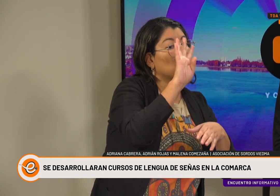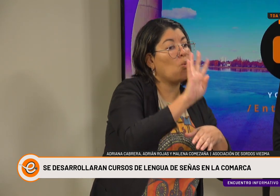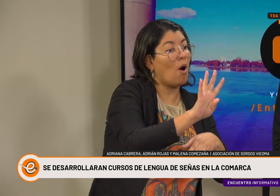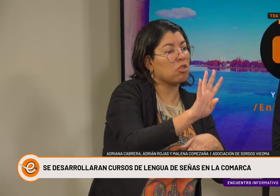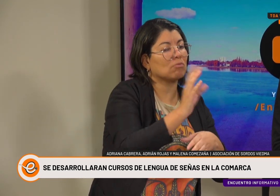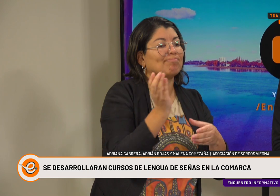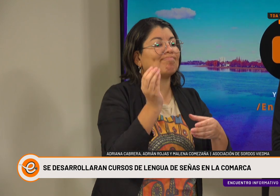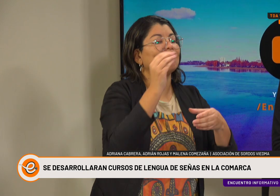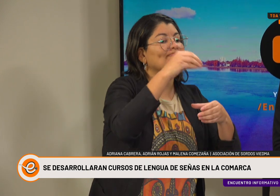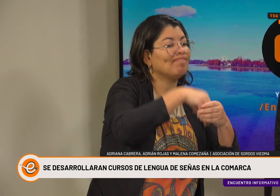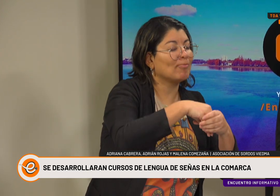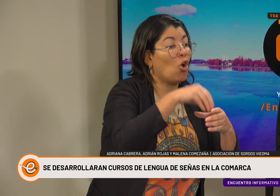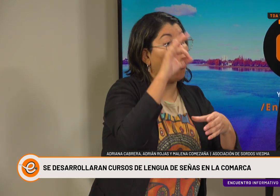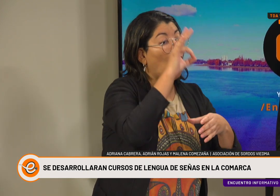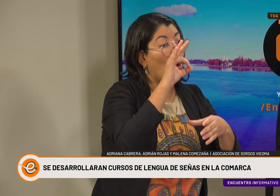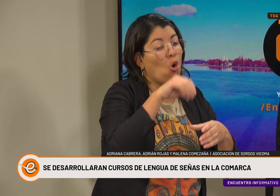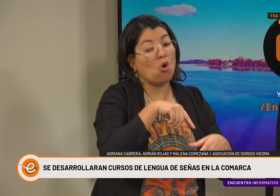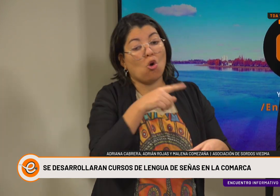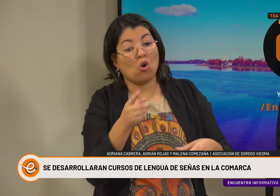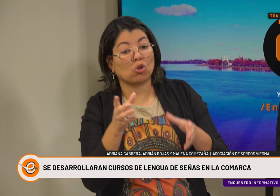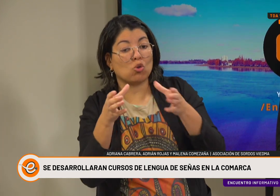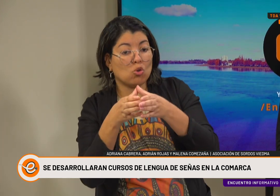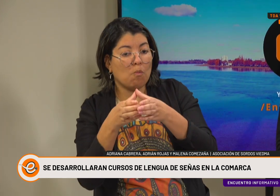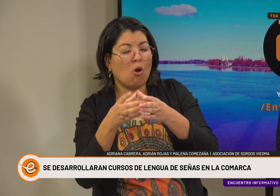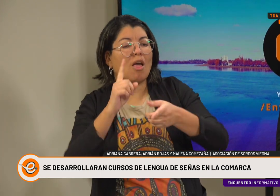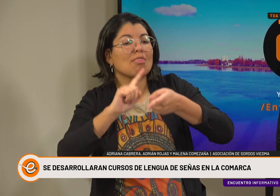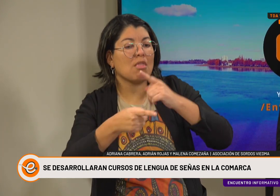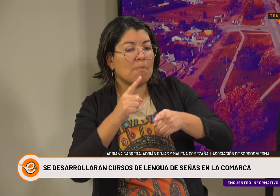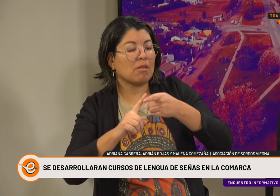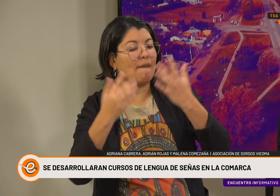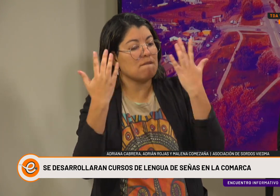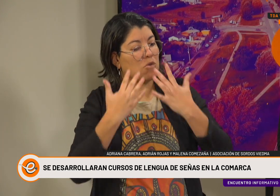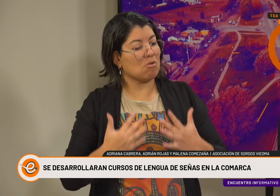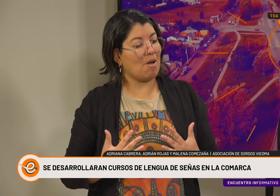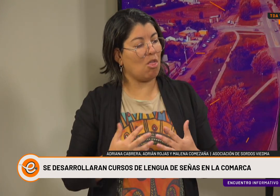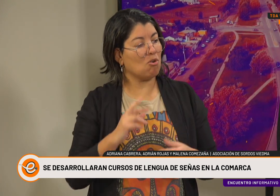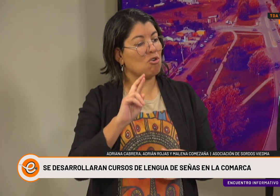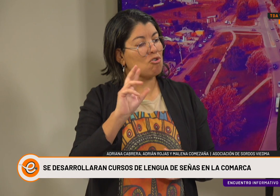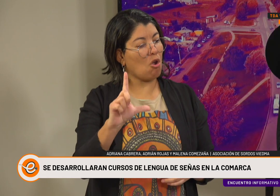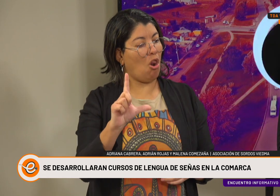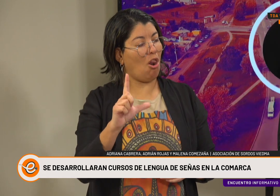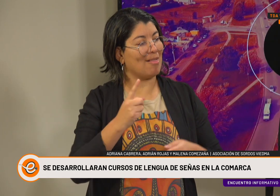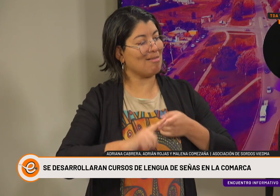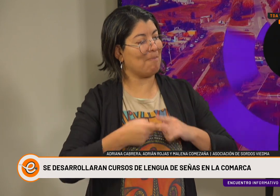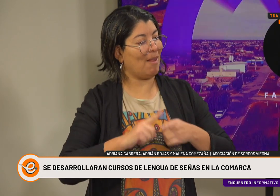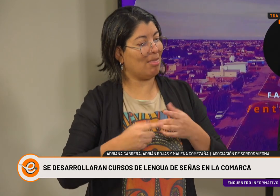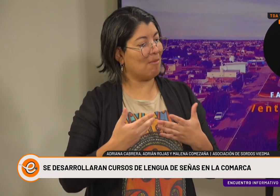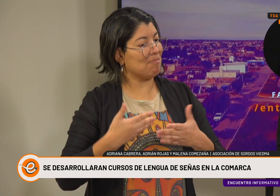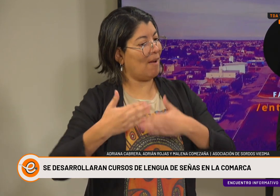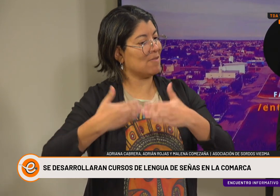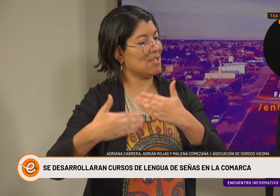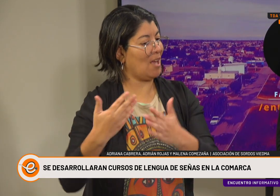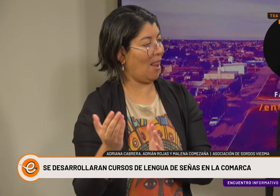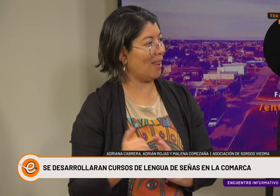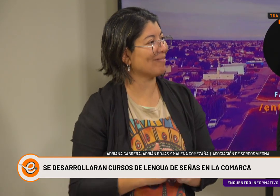Va a haber dos grupos. El grupo de cuatro, de nivel cuatro, y el grupo de intérpretes de